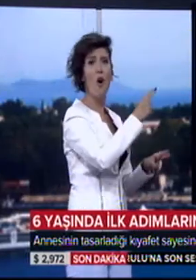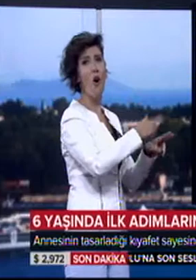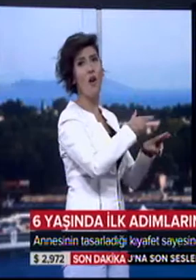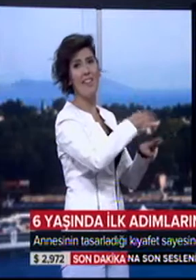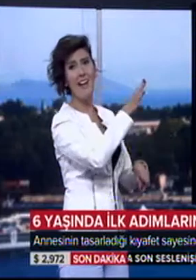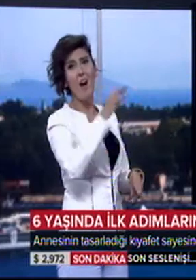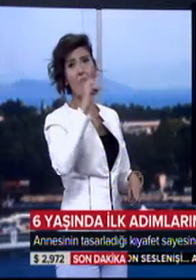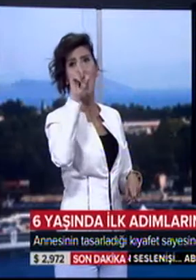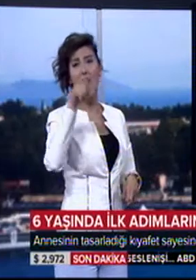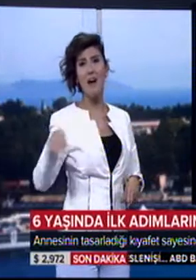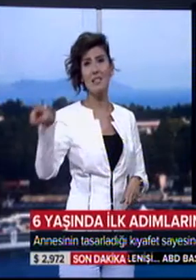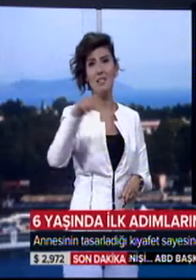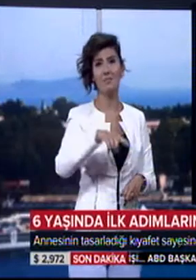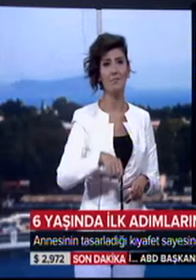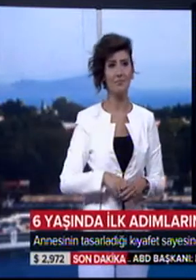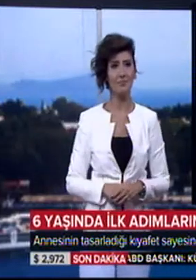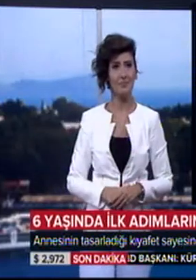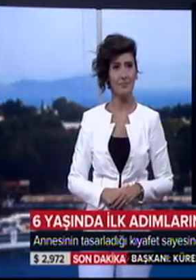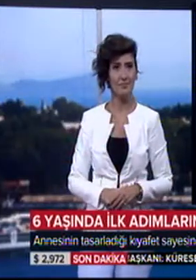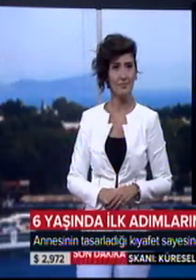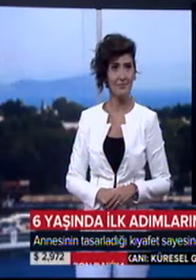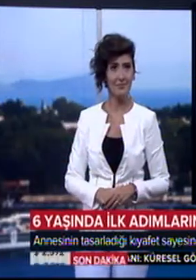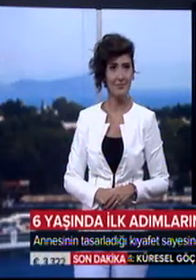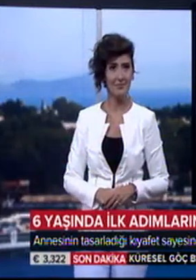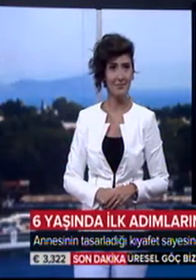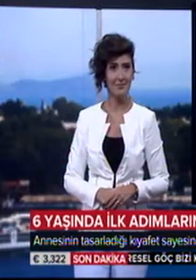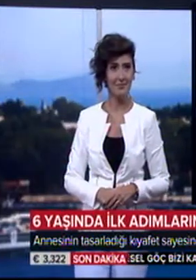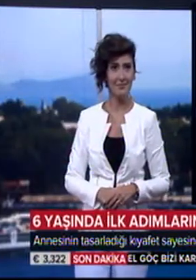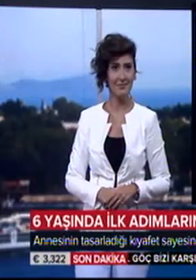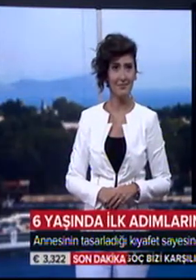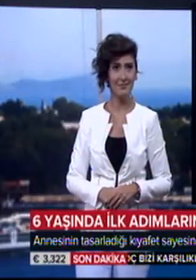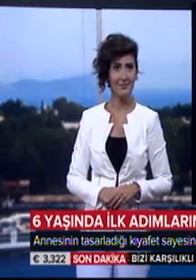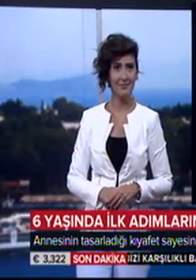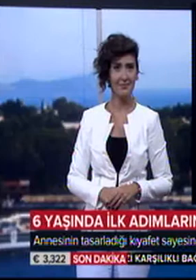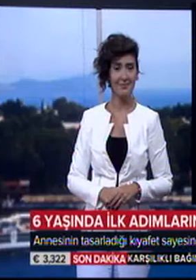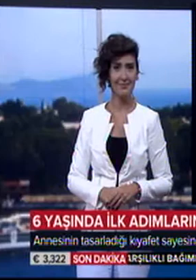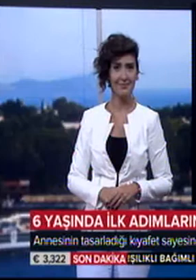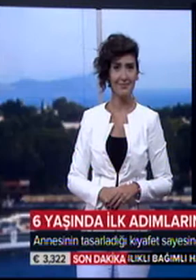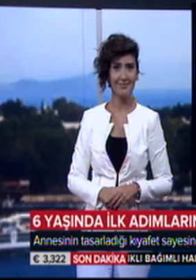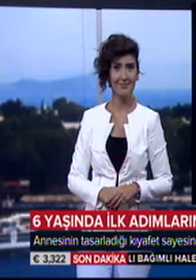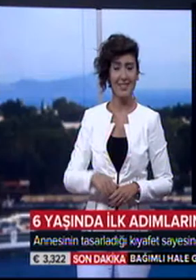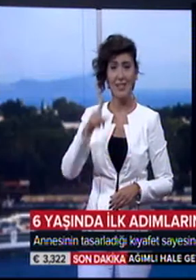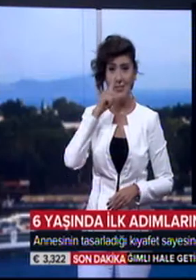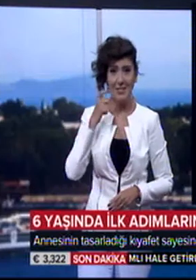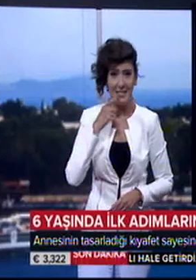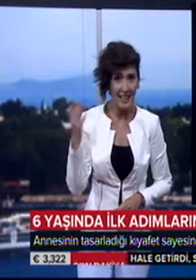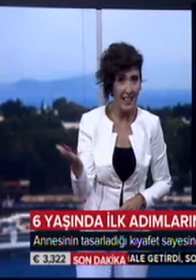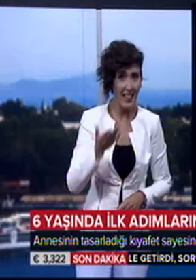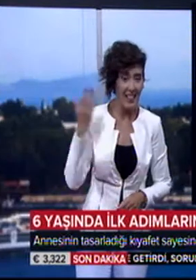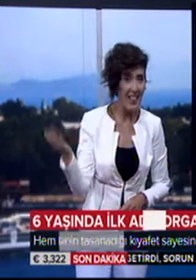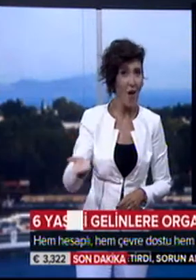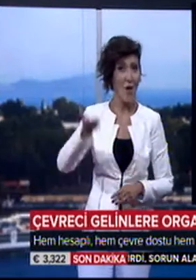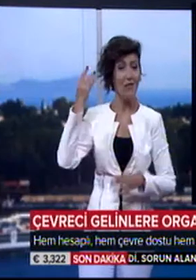2, 3 Gel, gel, gel, gel. Yüzyıllar önce